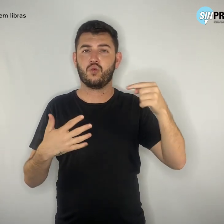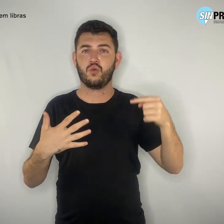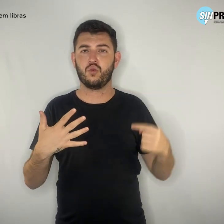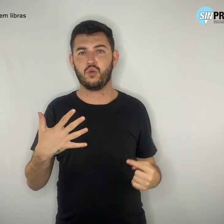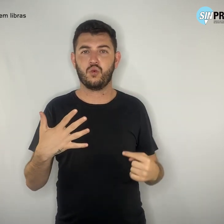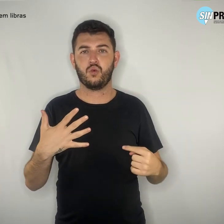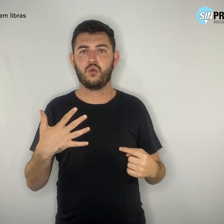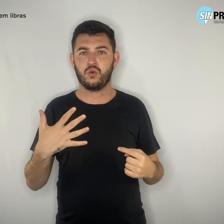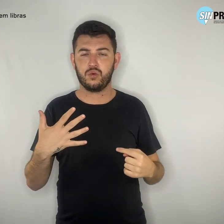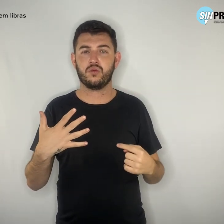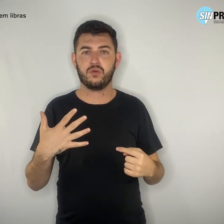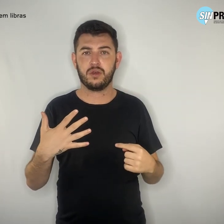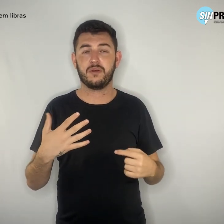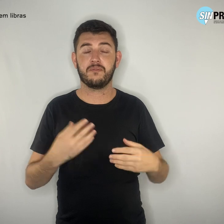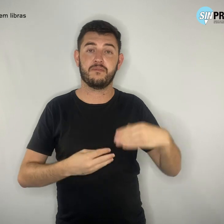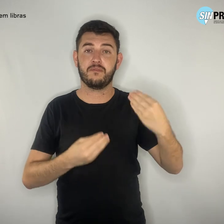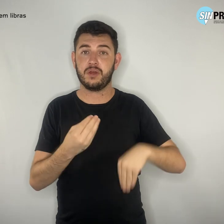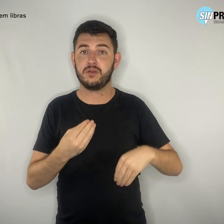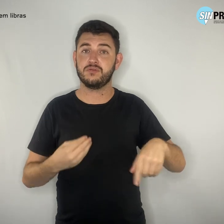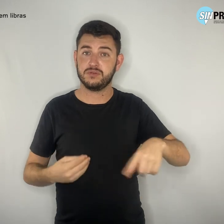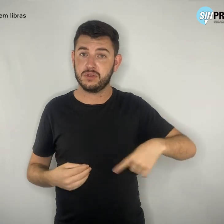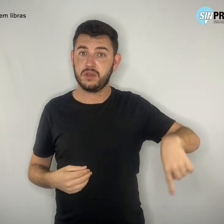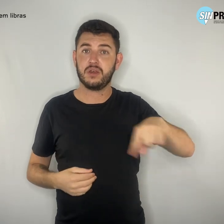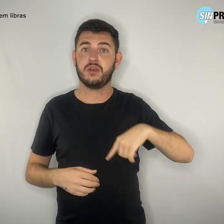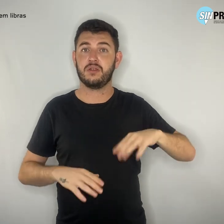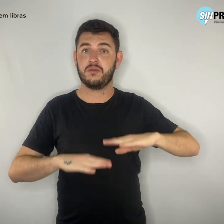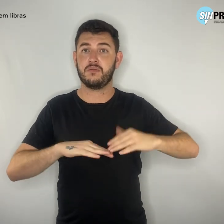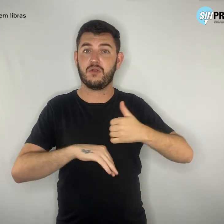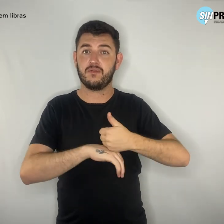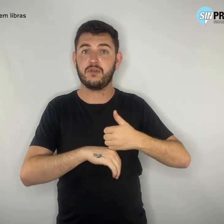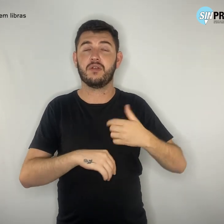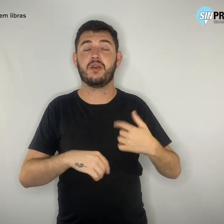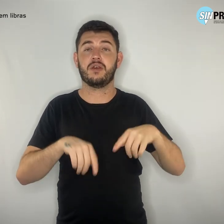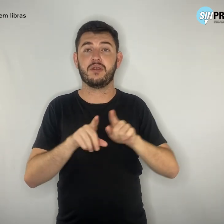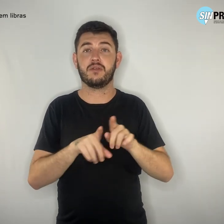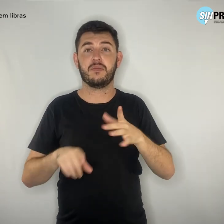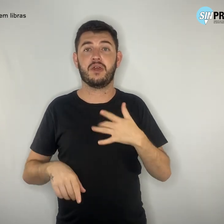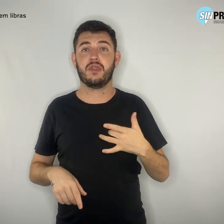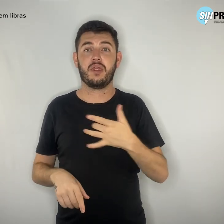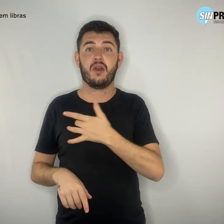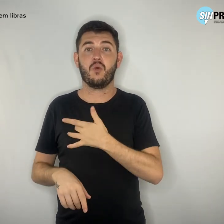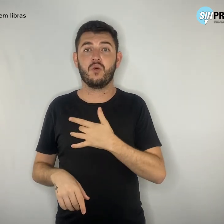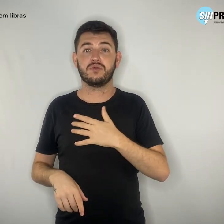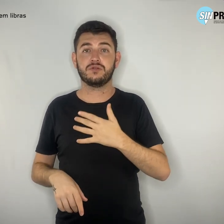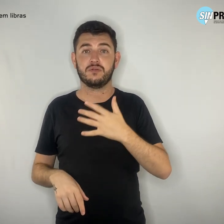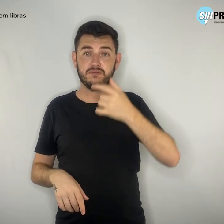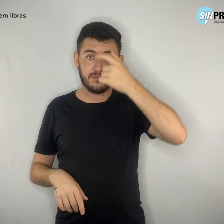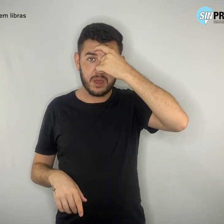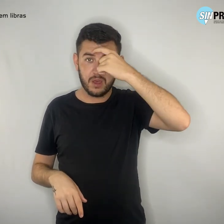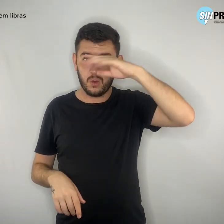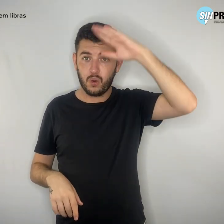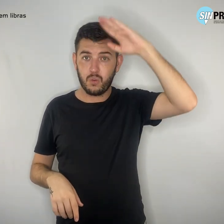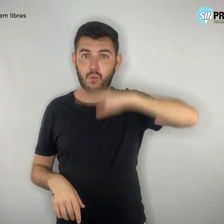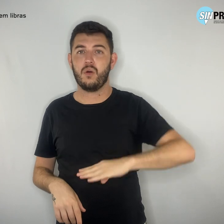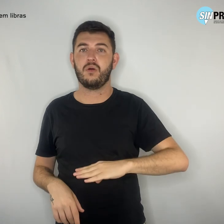adoecimento psíquico e é fundamental que o governo e a corporação ofereçam o tratamento